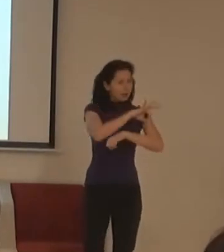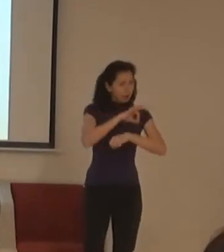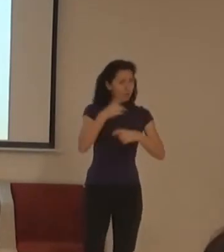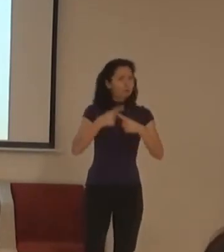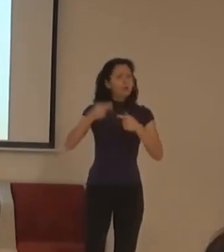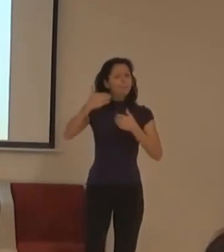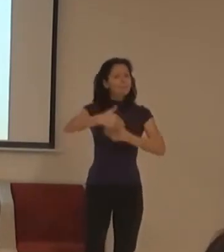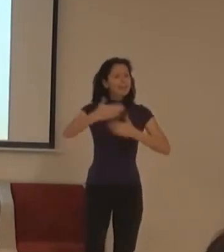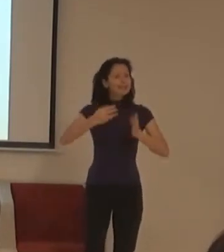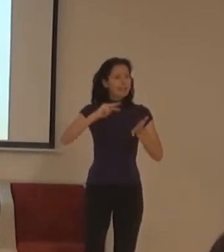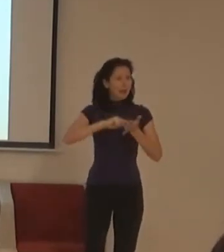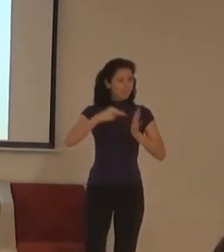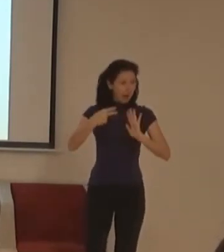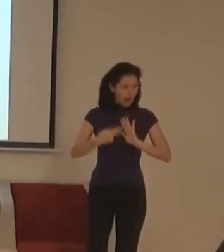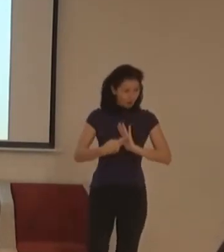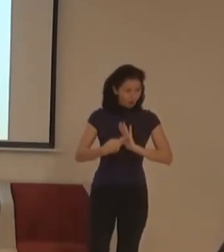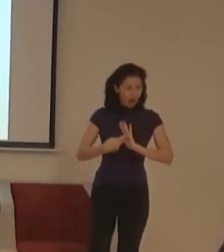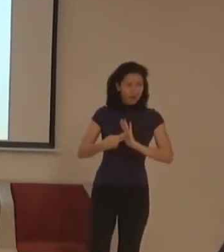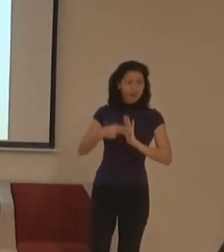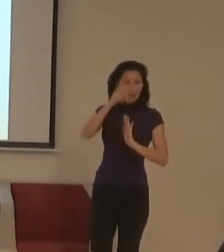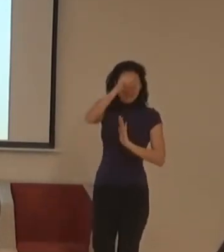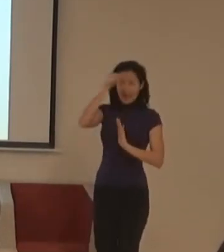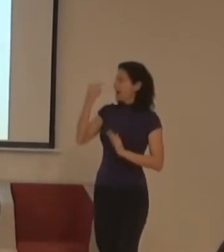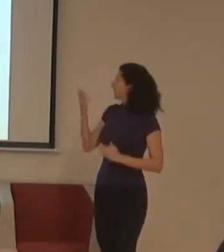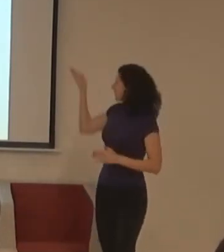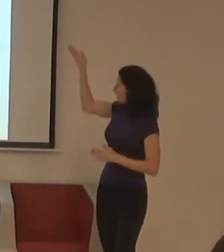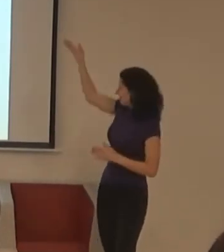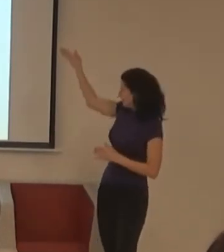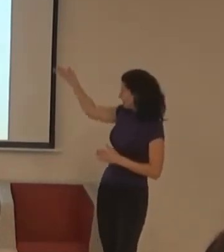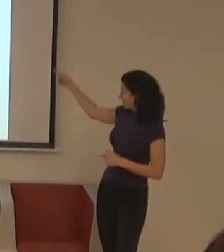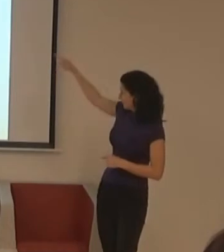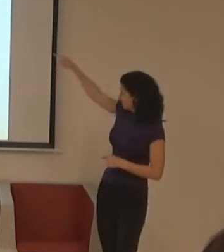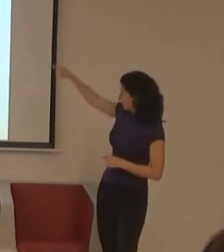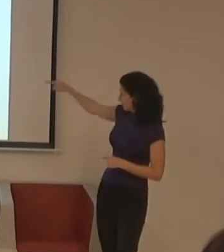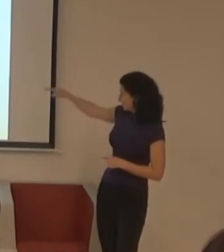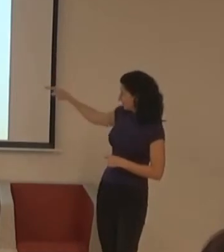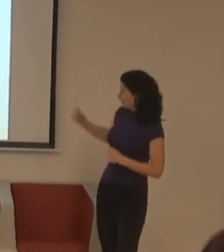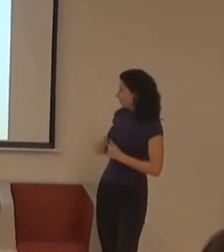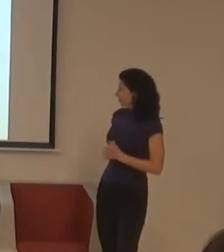tableto, čtenářskou aplikaci a festival Jedenci.